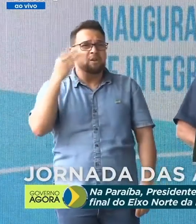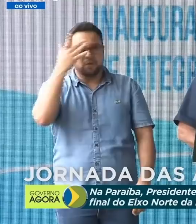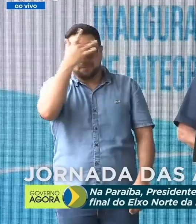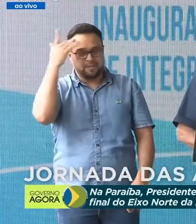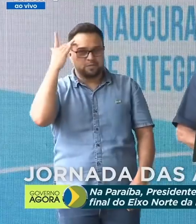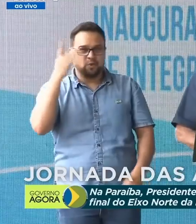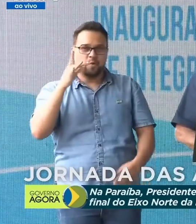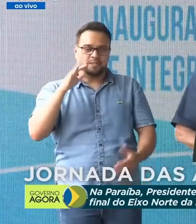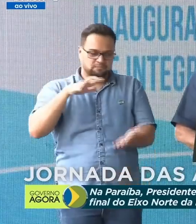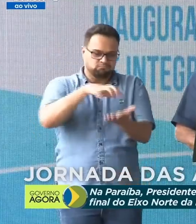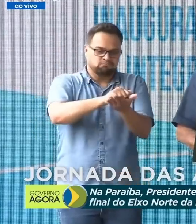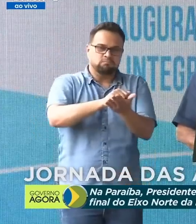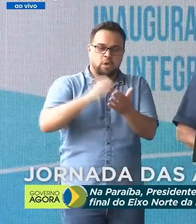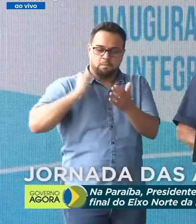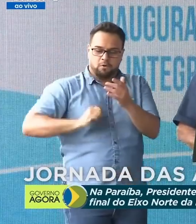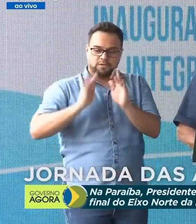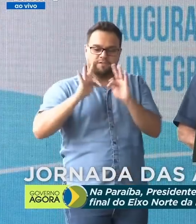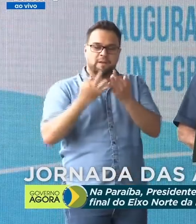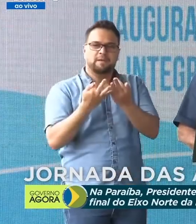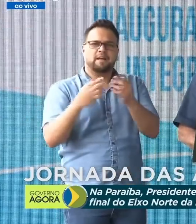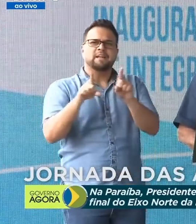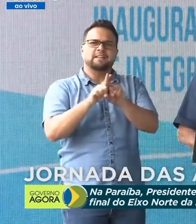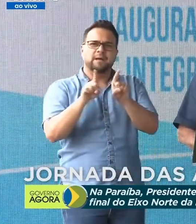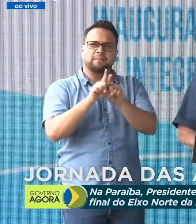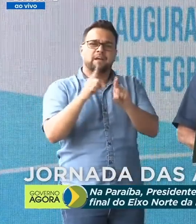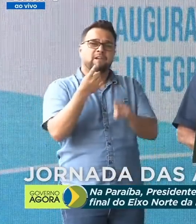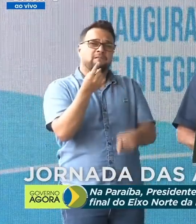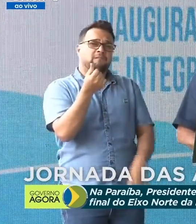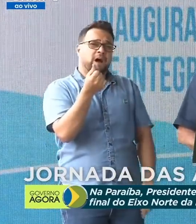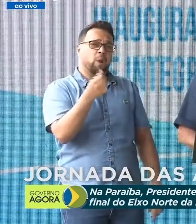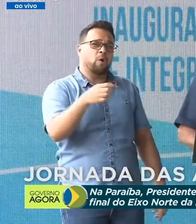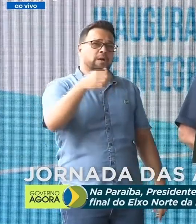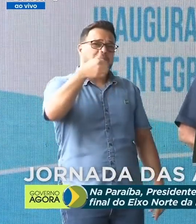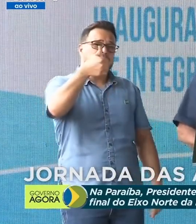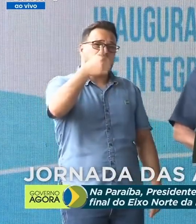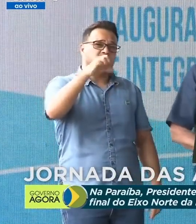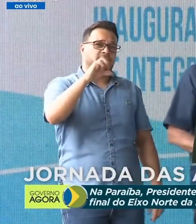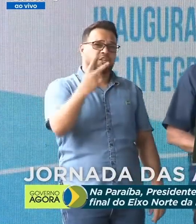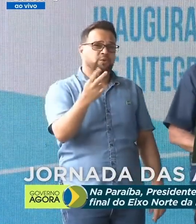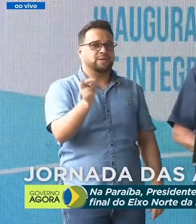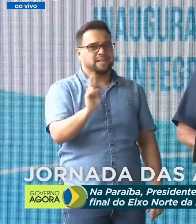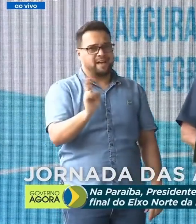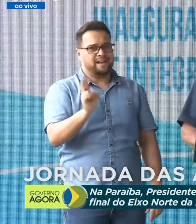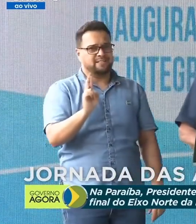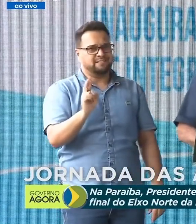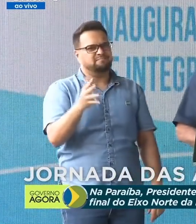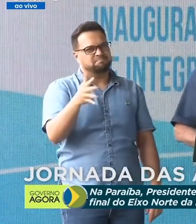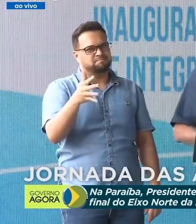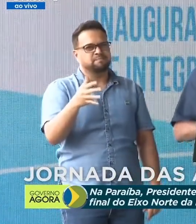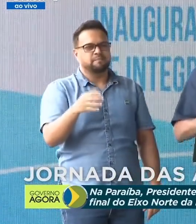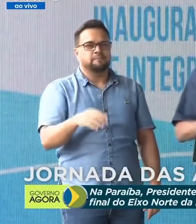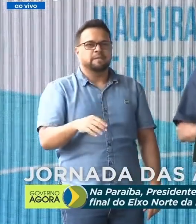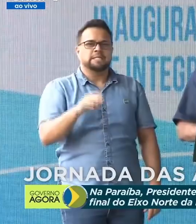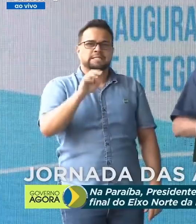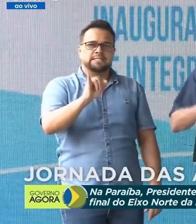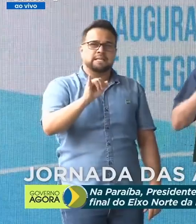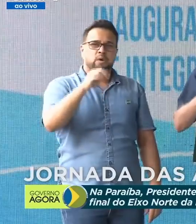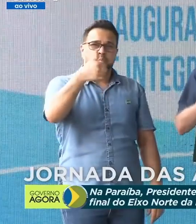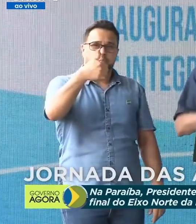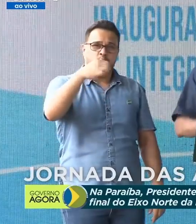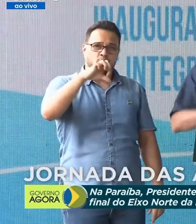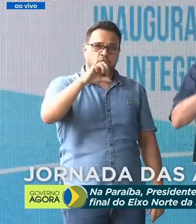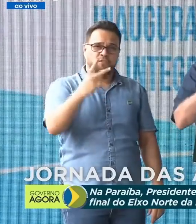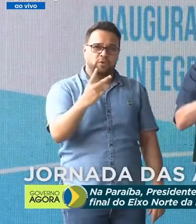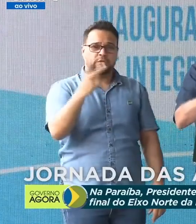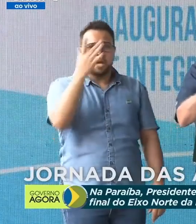no Bolsa Família, e o ticket médio do Bolsa Família está em R 192. Se o médio é R 192, tem